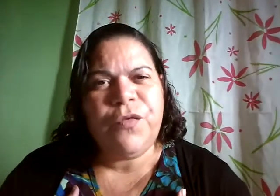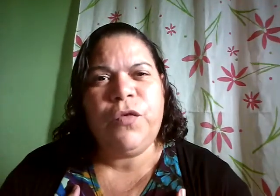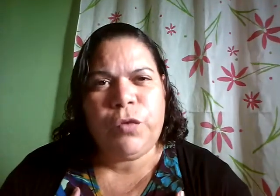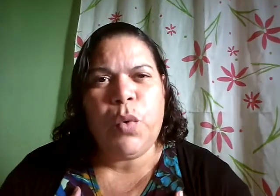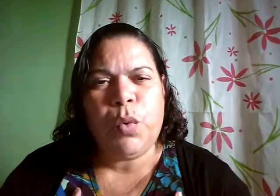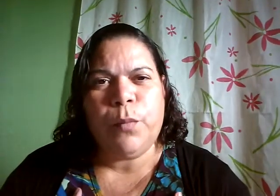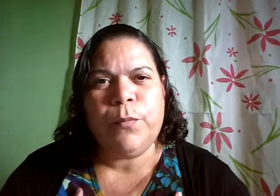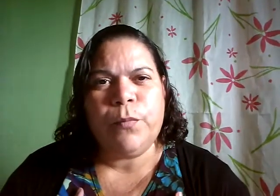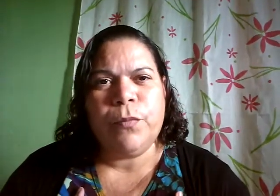futuro